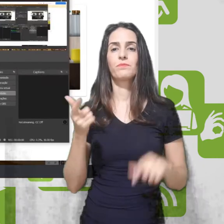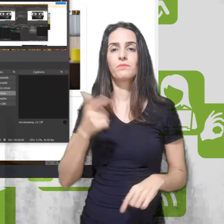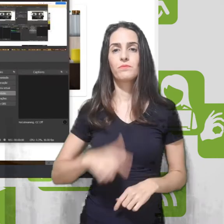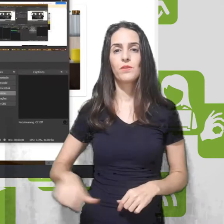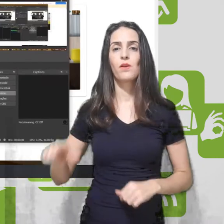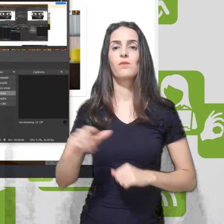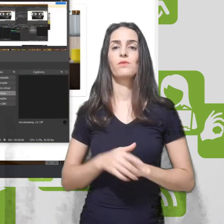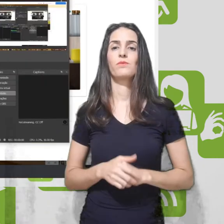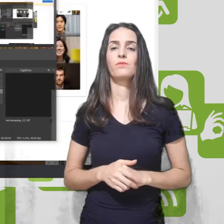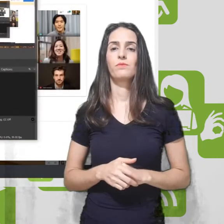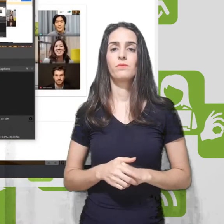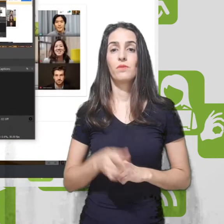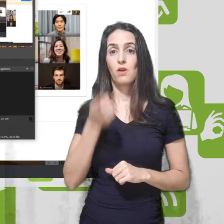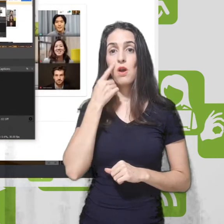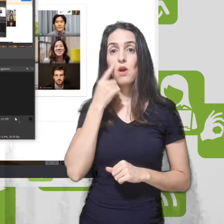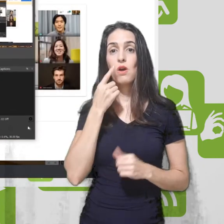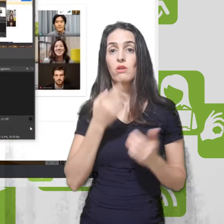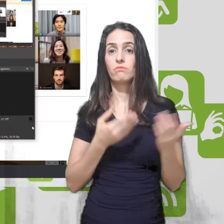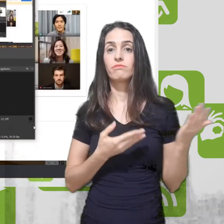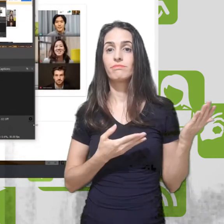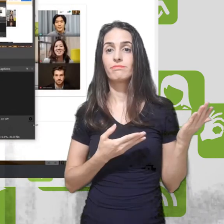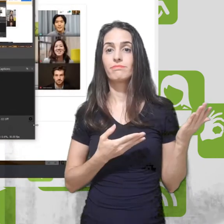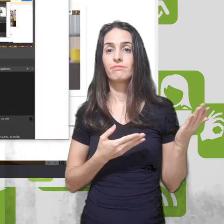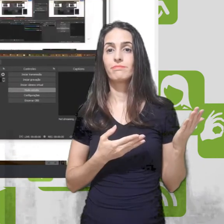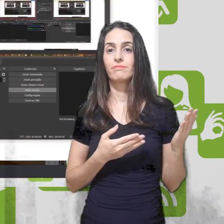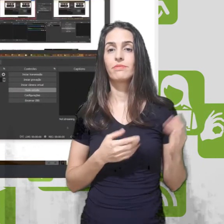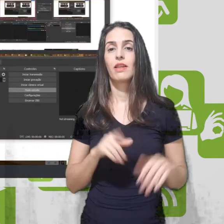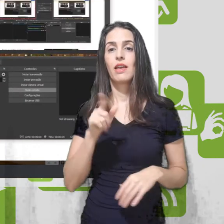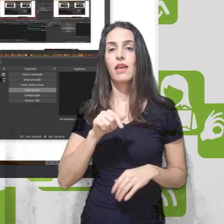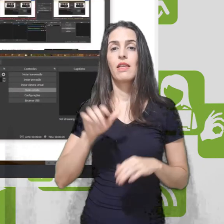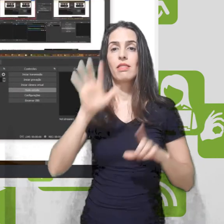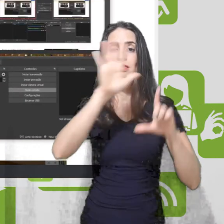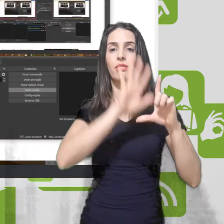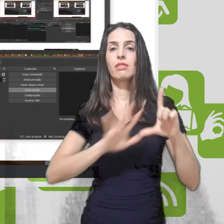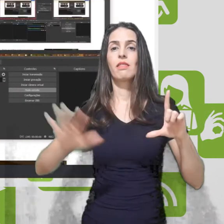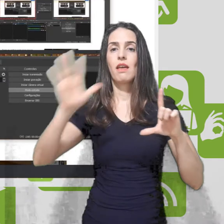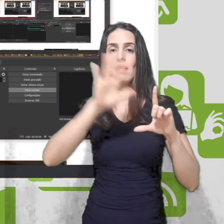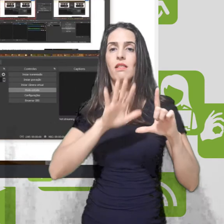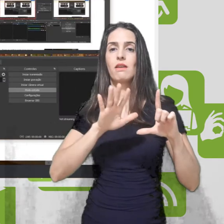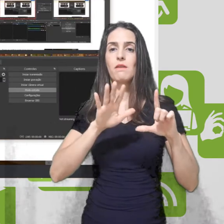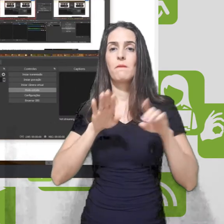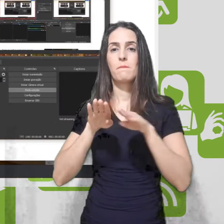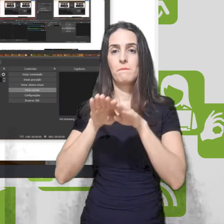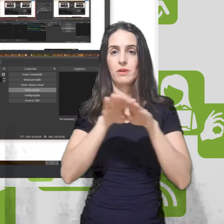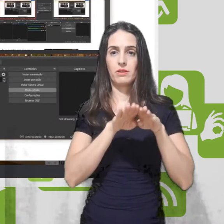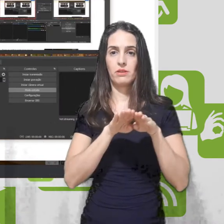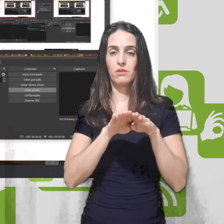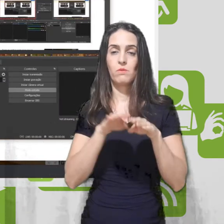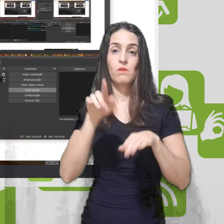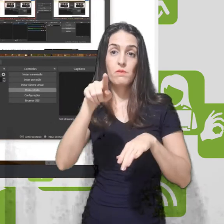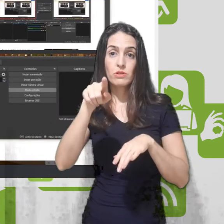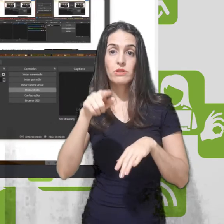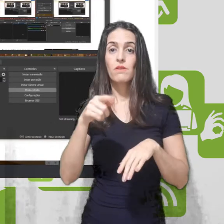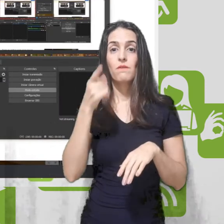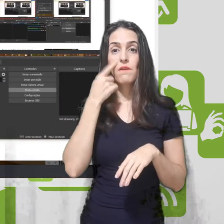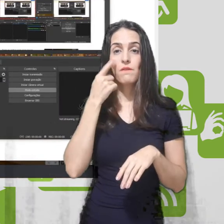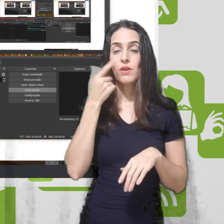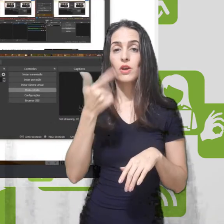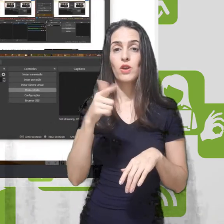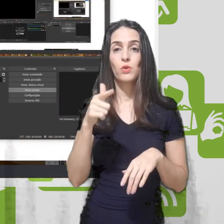Aí ele vai vir aqui na tela padrão. Para vocês não deve ter nenhuma fonte. Aí eu vou excluir aqui